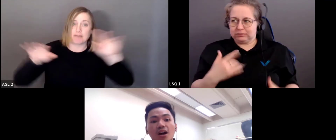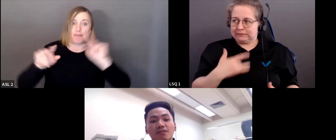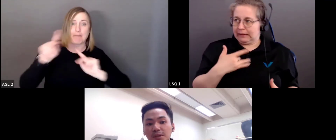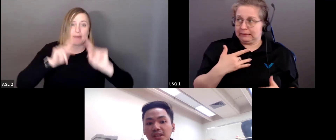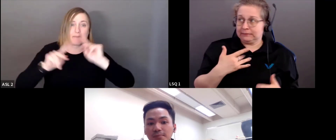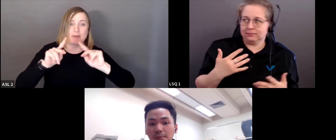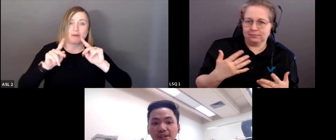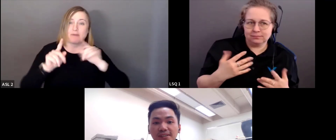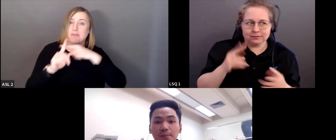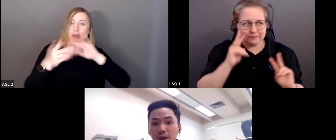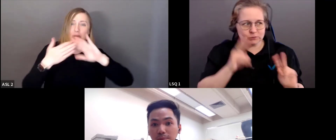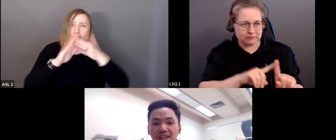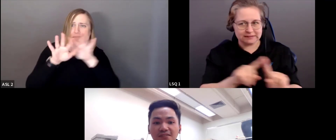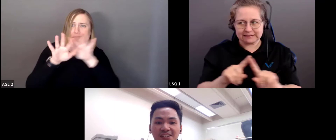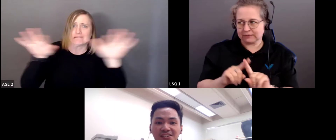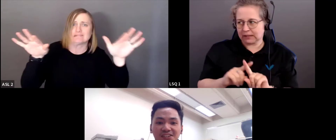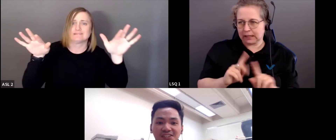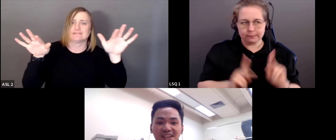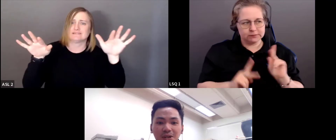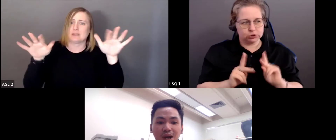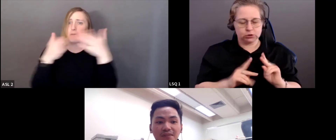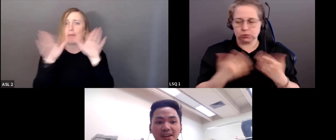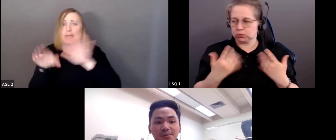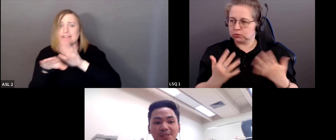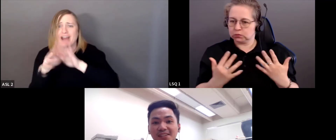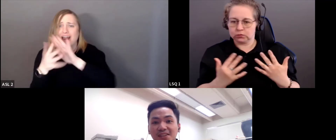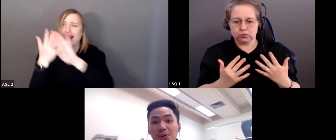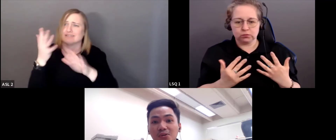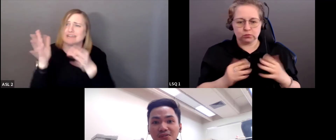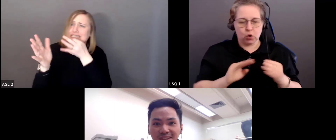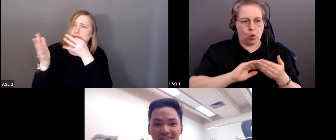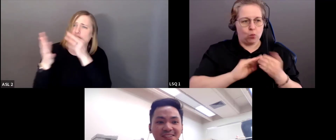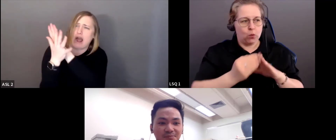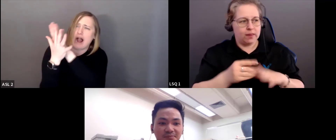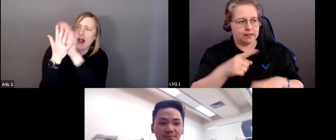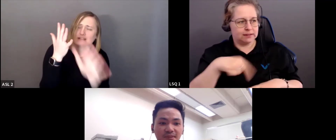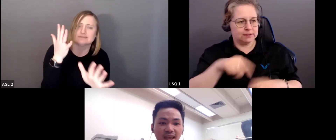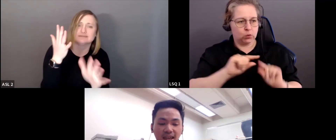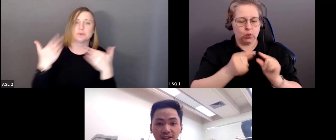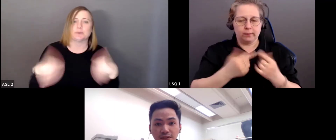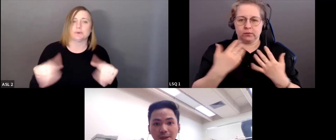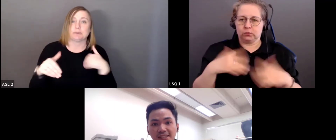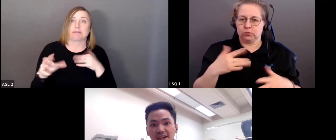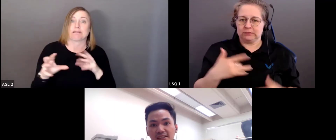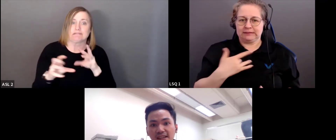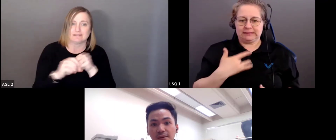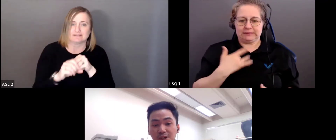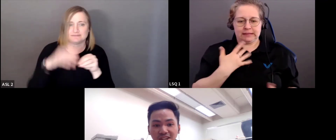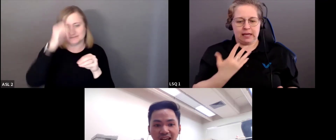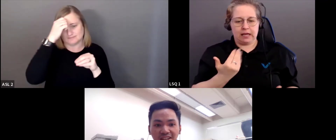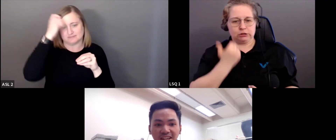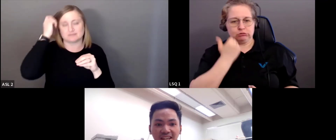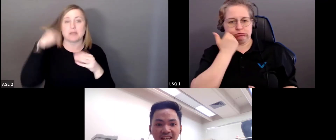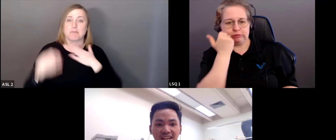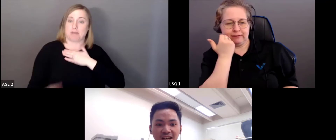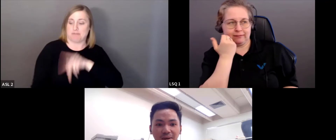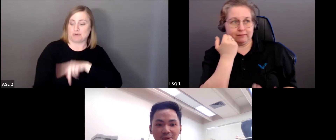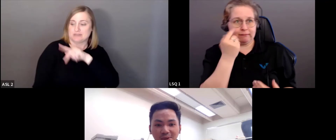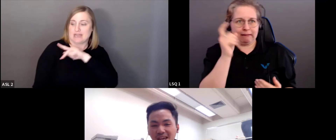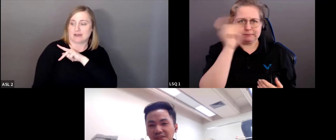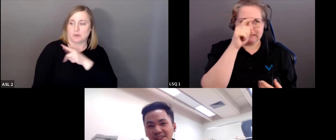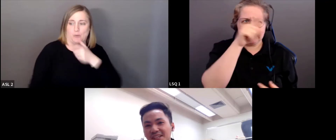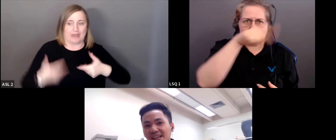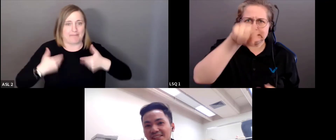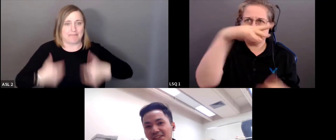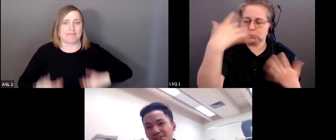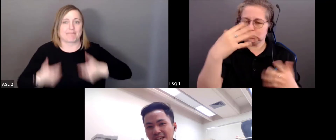j'ai vu la diversité des membres de la communauté. J'étais intimidée par leur expertise. Et